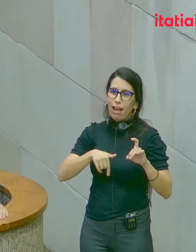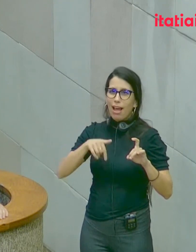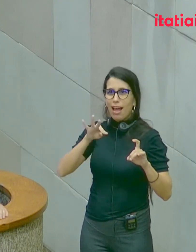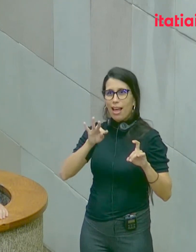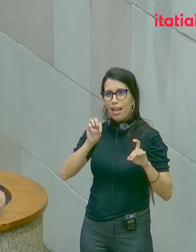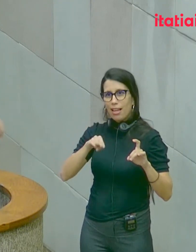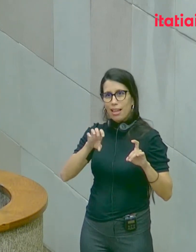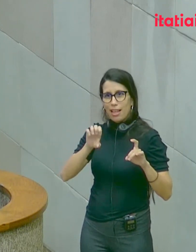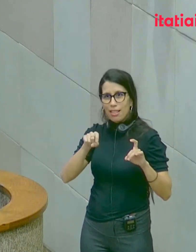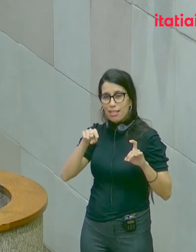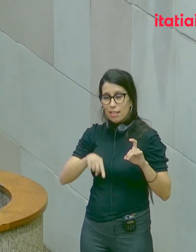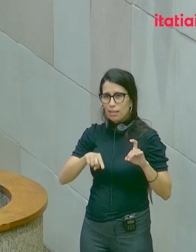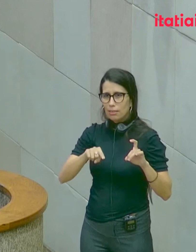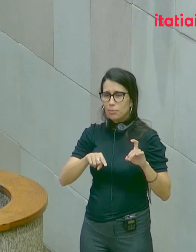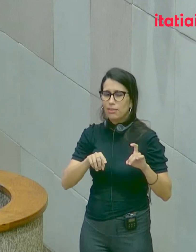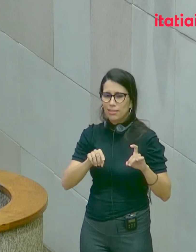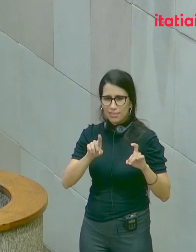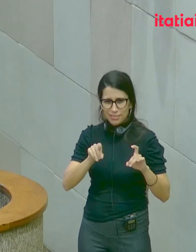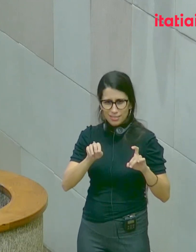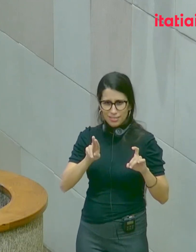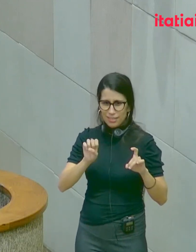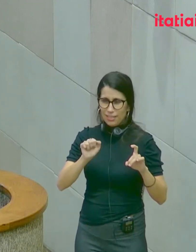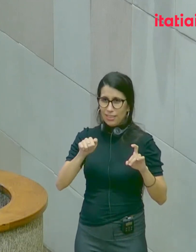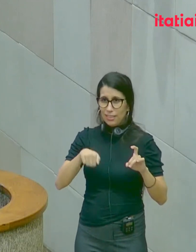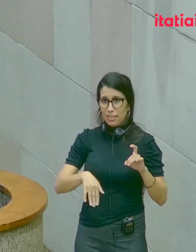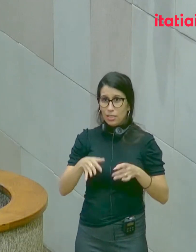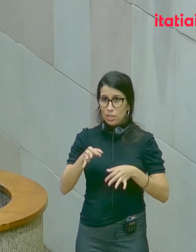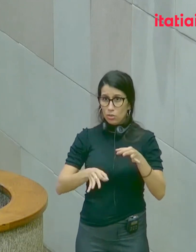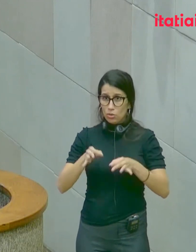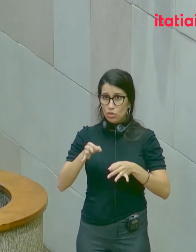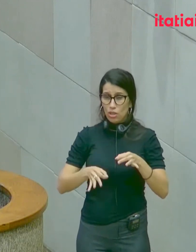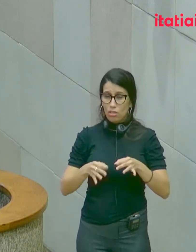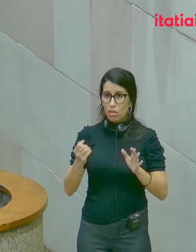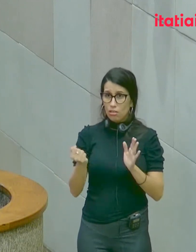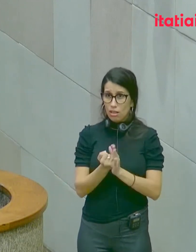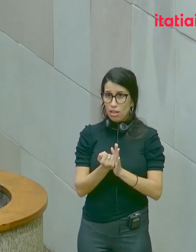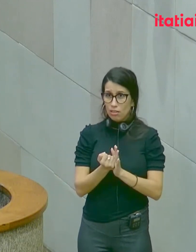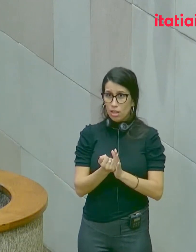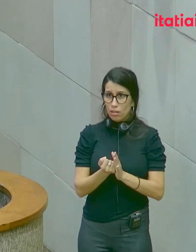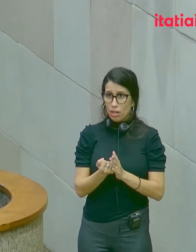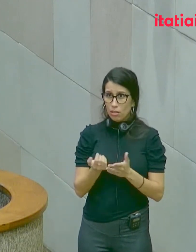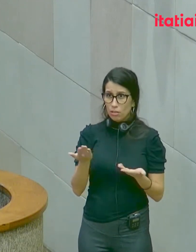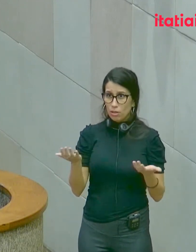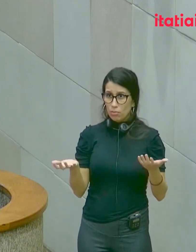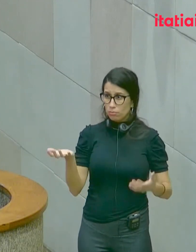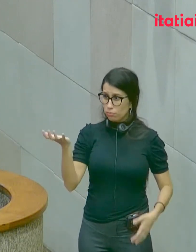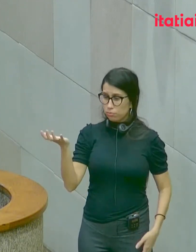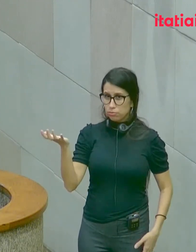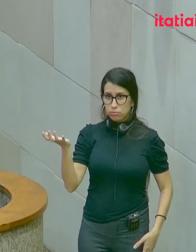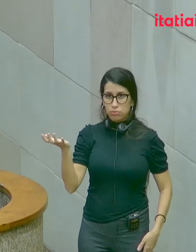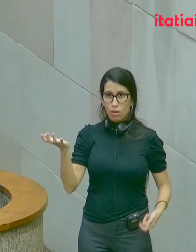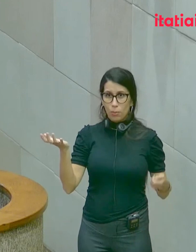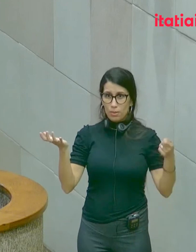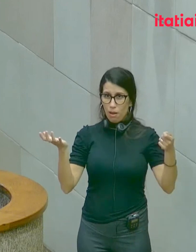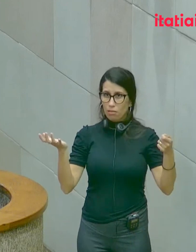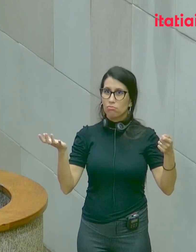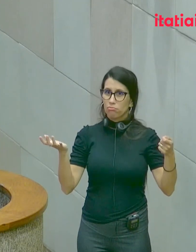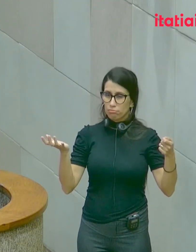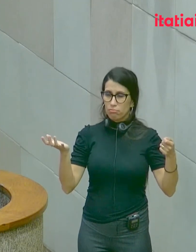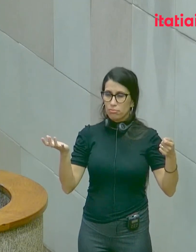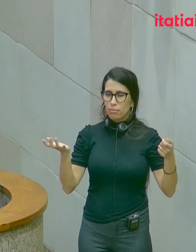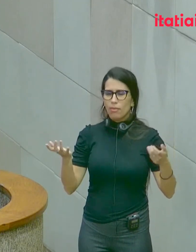em uma das mãos uma balança, na outra mão, uma espada. Por isso, amigos e amigas,